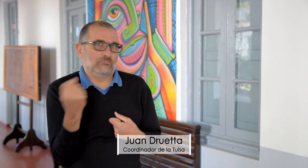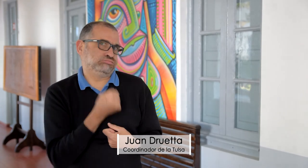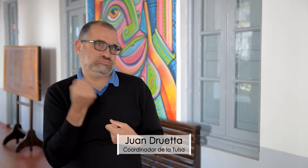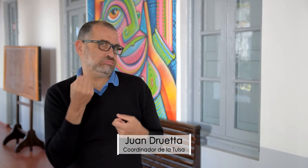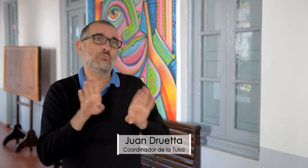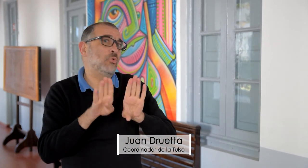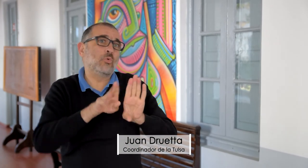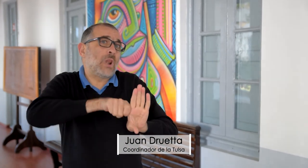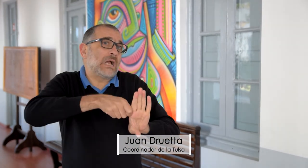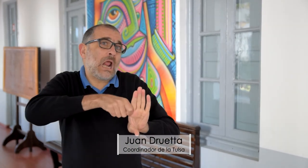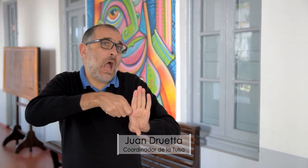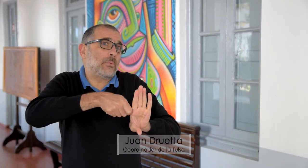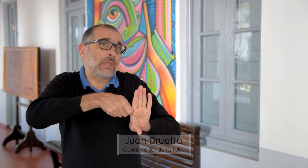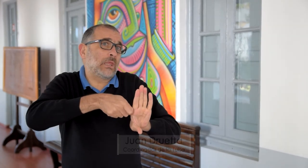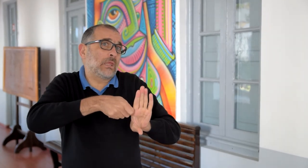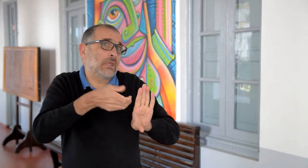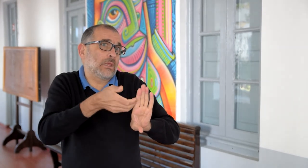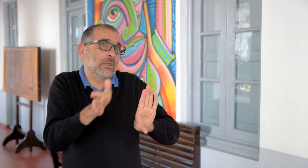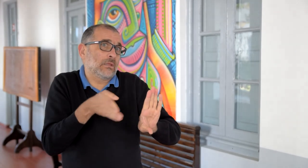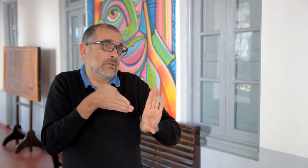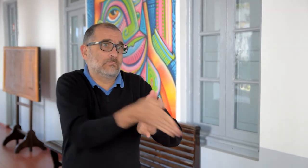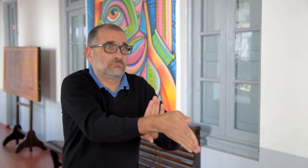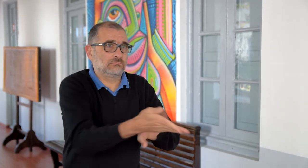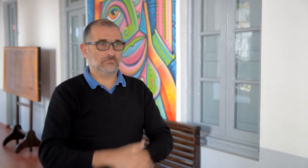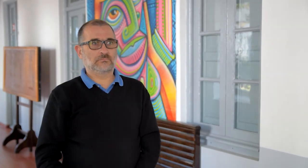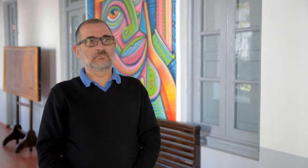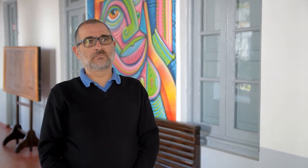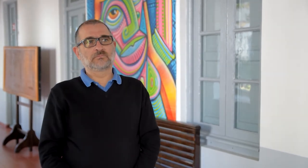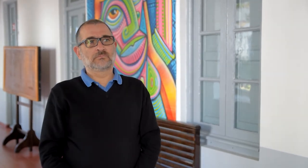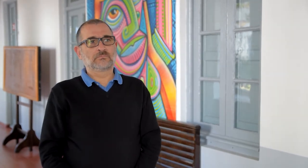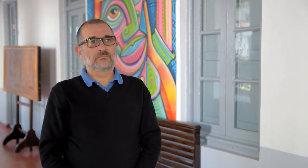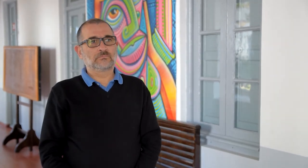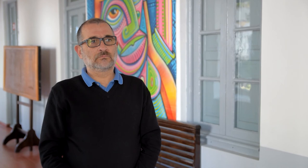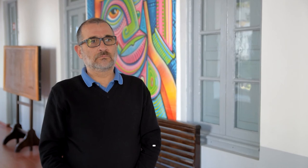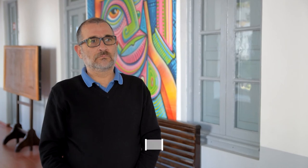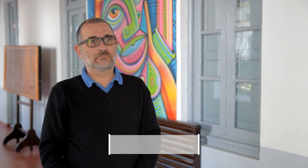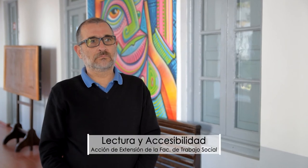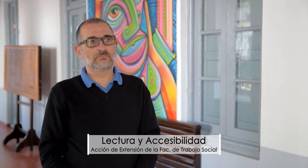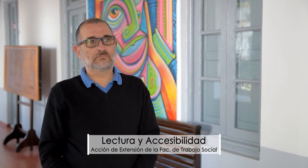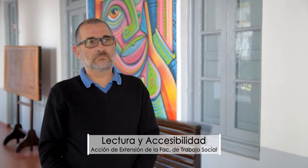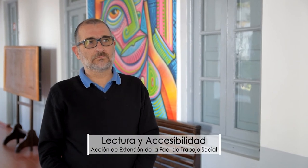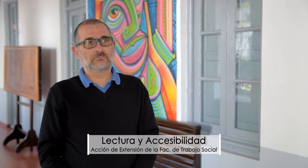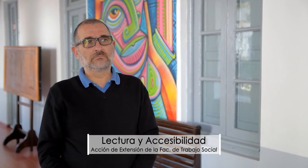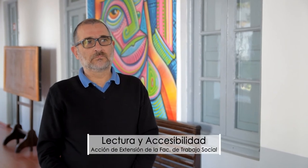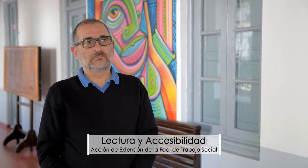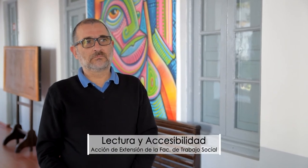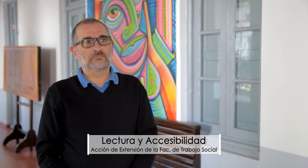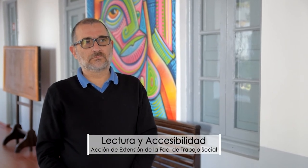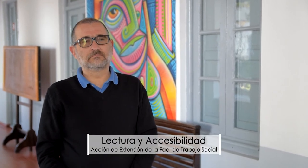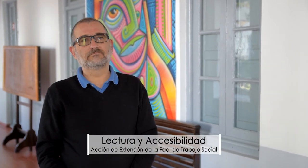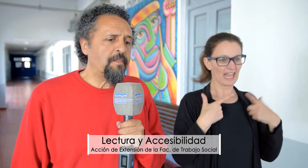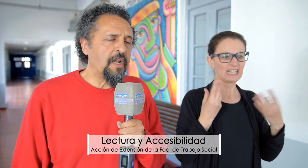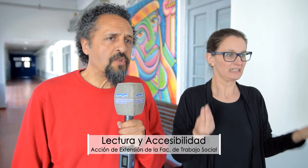Como vincular lo que está escrito con los conocimientos que tenemos. Si pareciera que está como cerrado con llave. Y esa puerta se abrió y pudieron